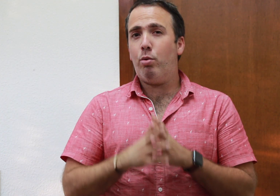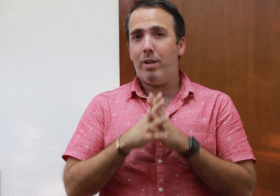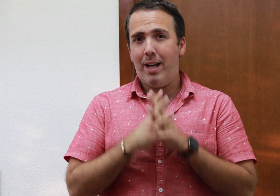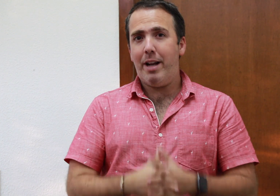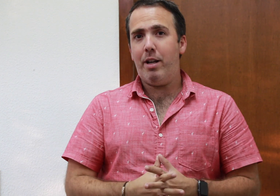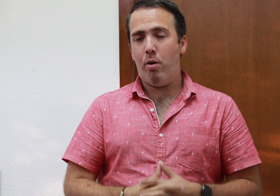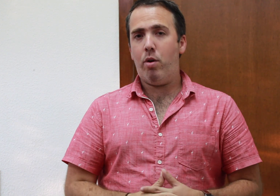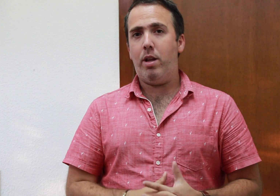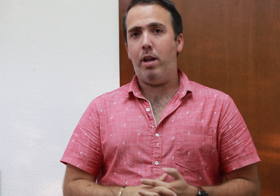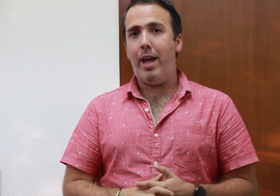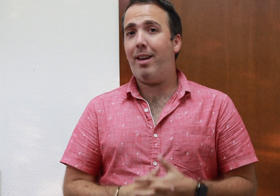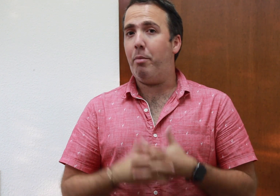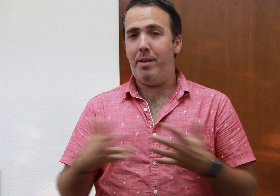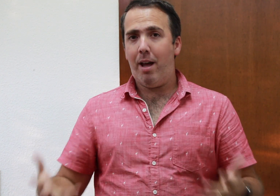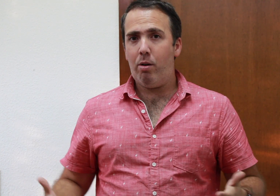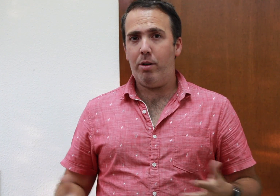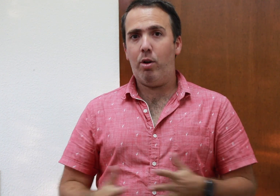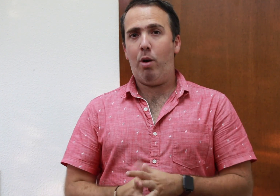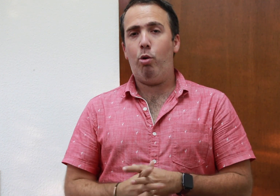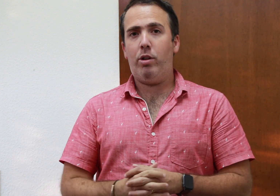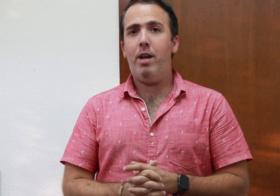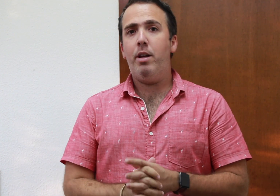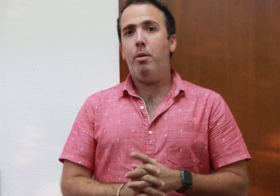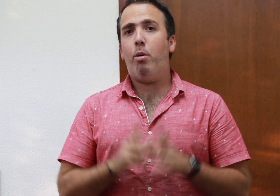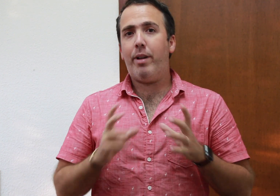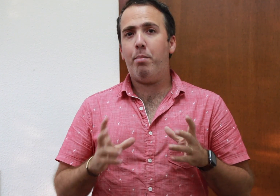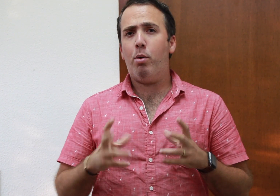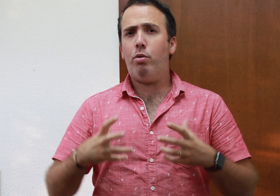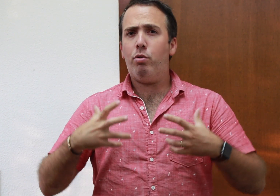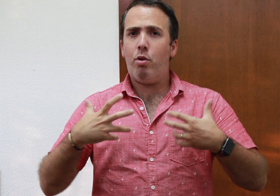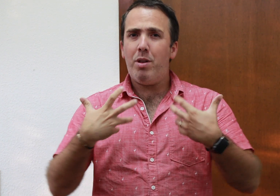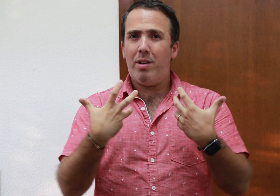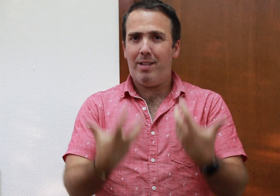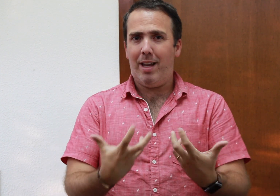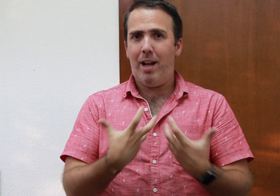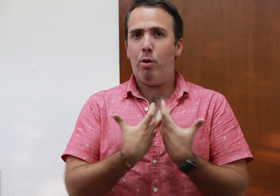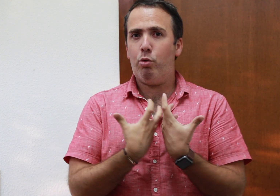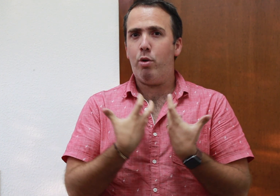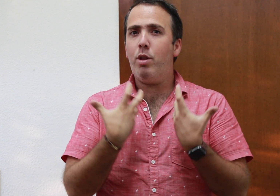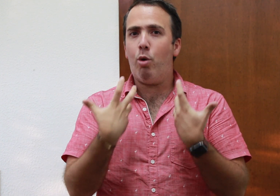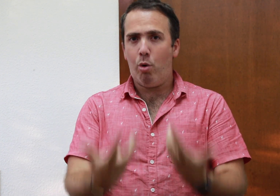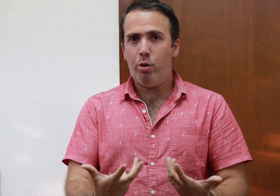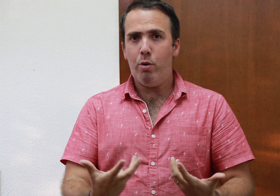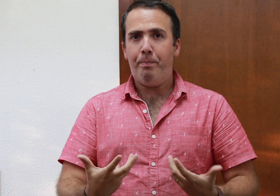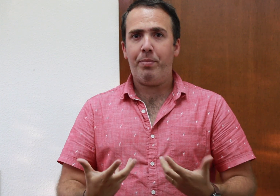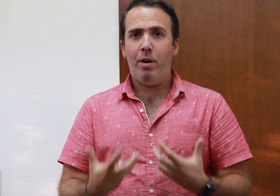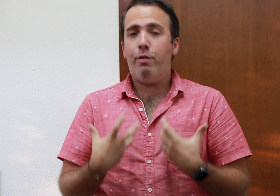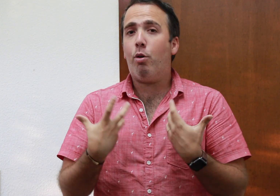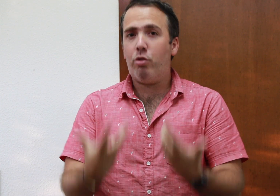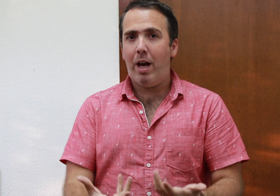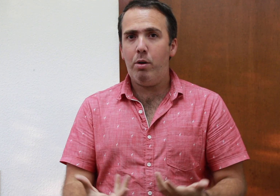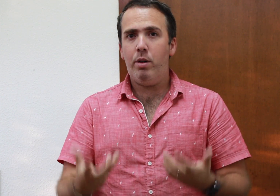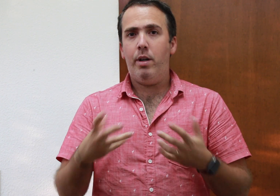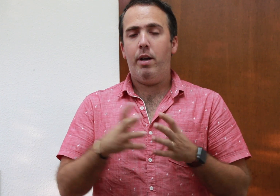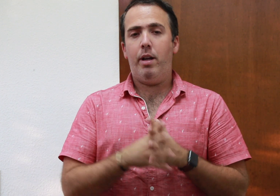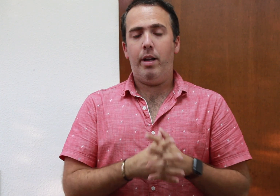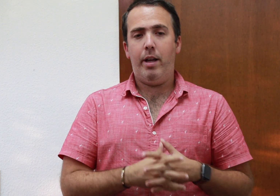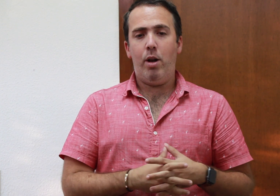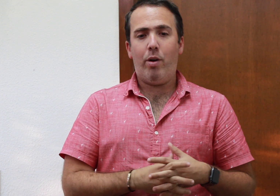un gran error y hay que evitarlo a toda costa porque produce un sonido exagerado, un sonido roto, forzado en los